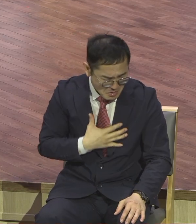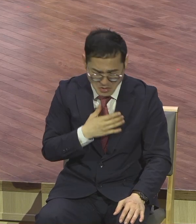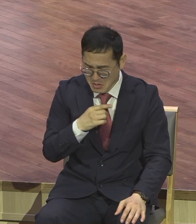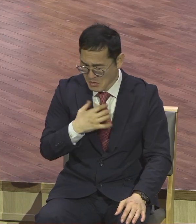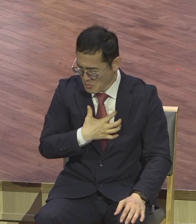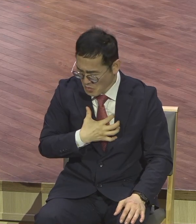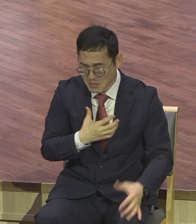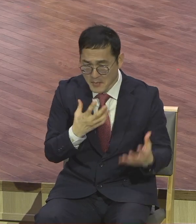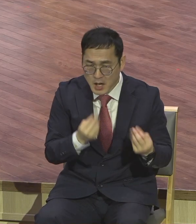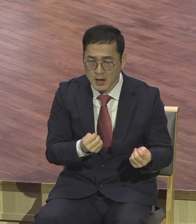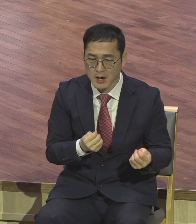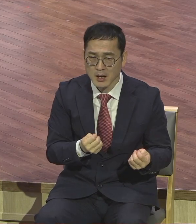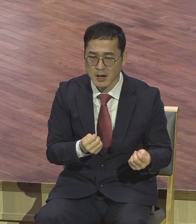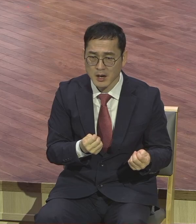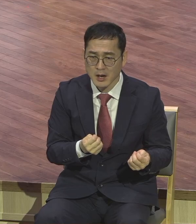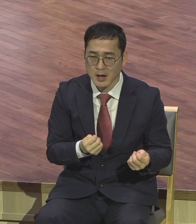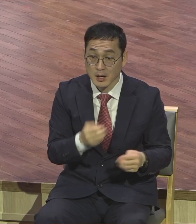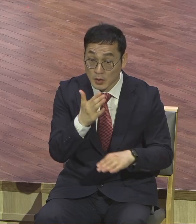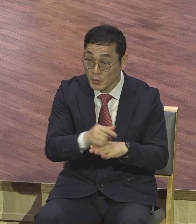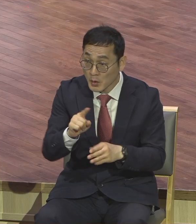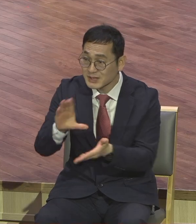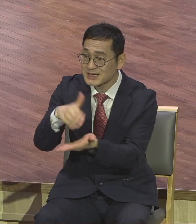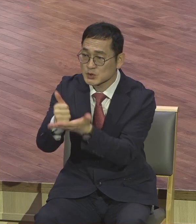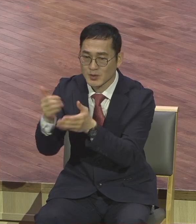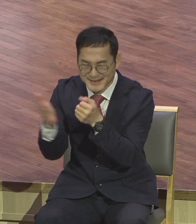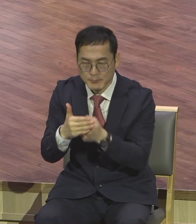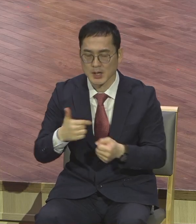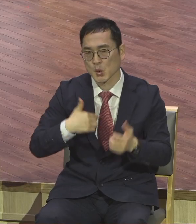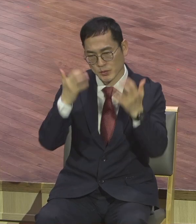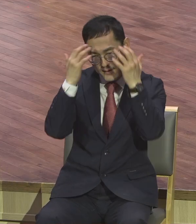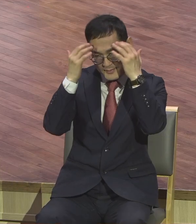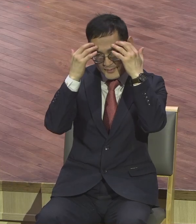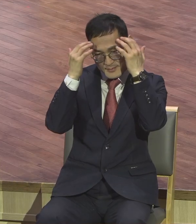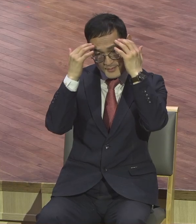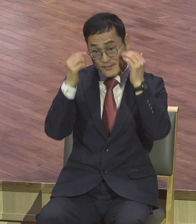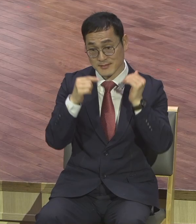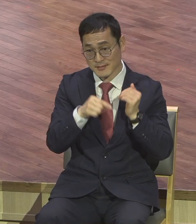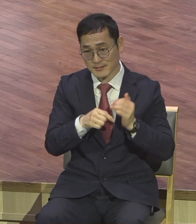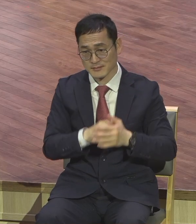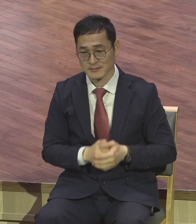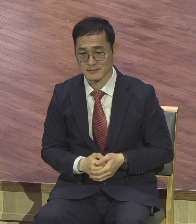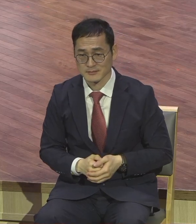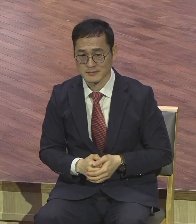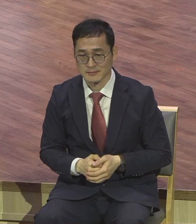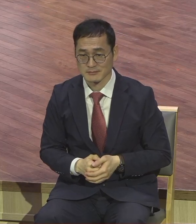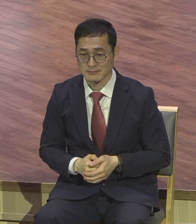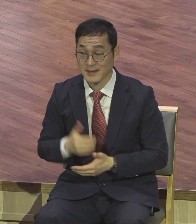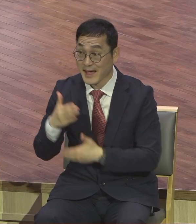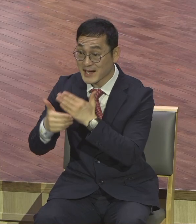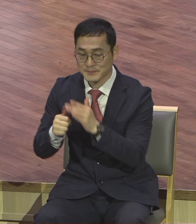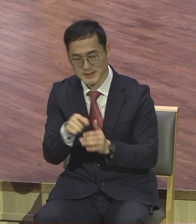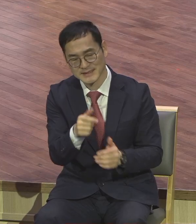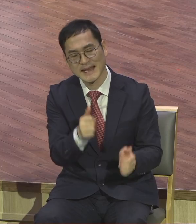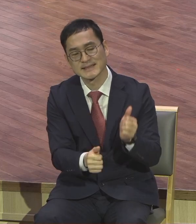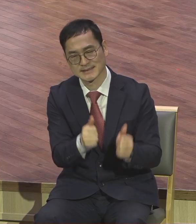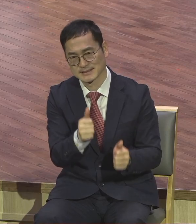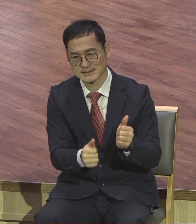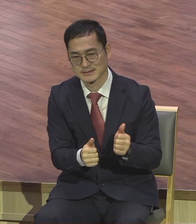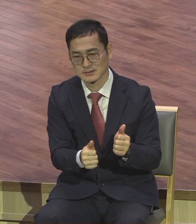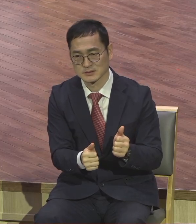그래서 때문에 고난받는 거예요. 아멘 그렇게 테스트가 과정이 있는 거예요. 그가 나를 달려놨으니 내가